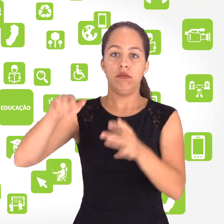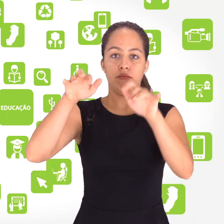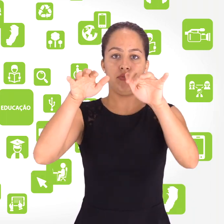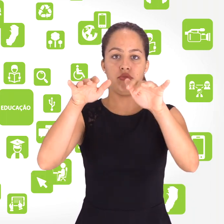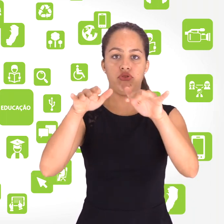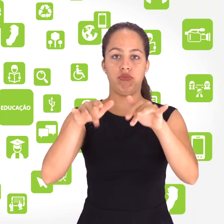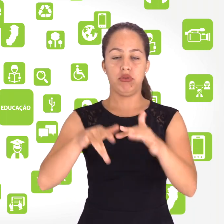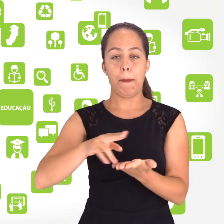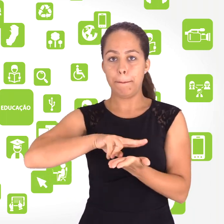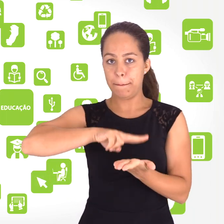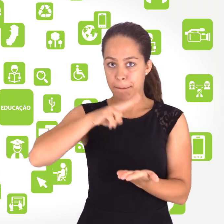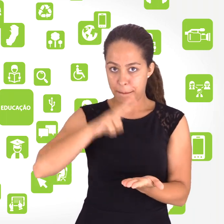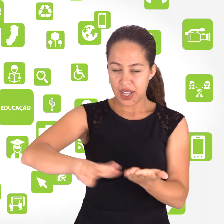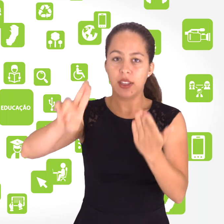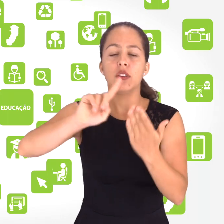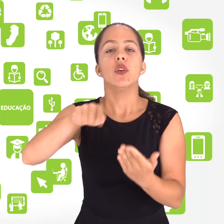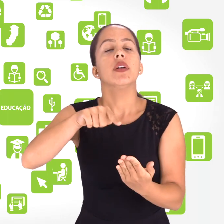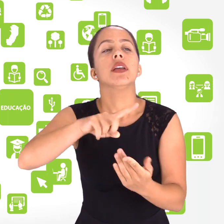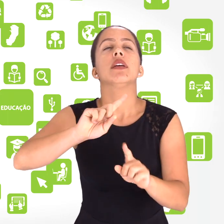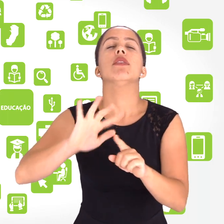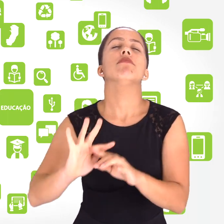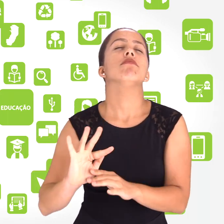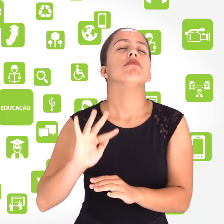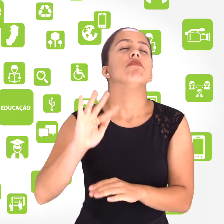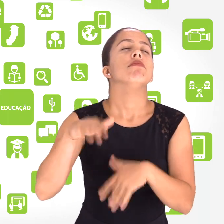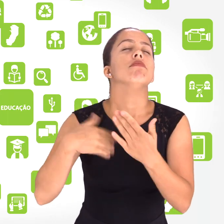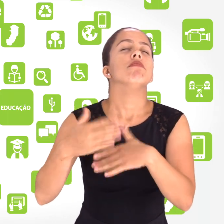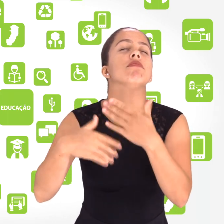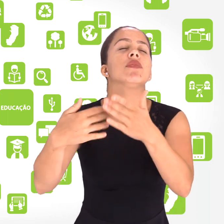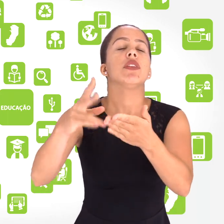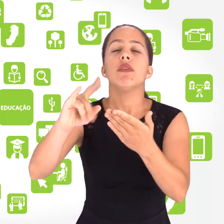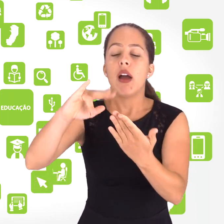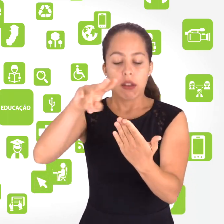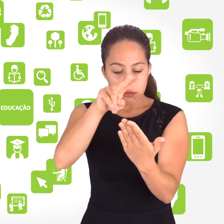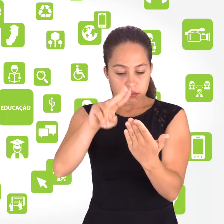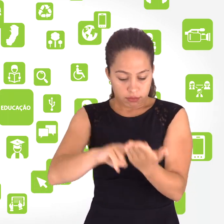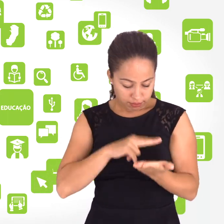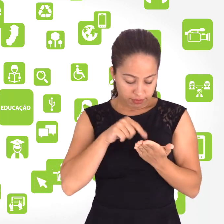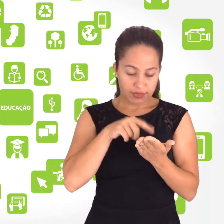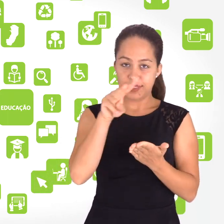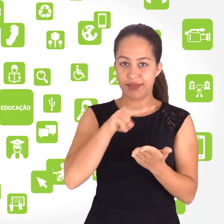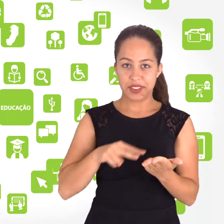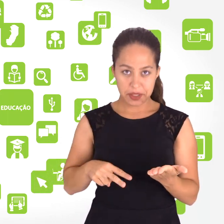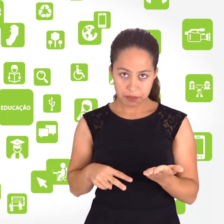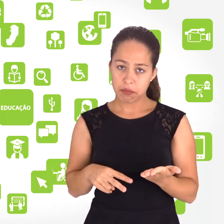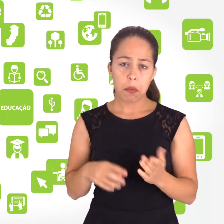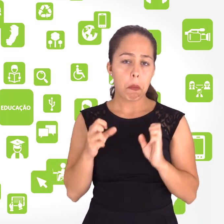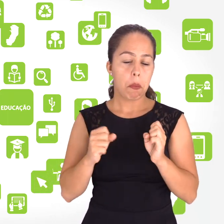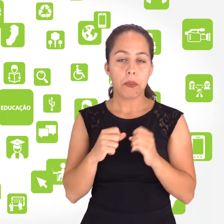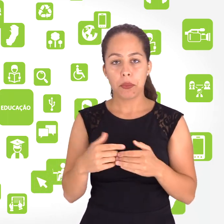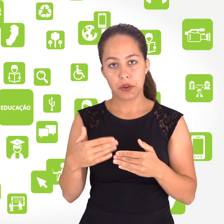em tempos diferentes, como por exemplo uma mensagem que eu escrevo neste instante, mas que você só irá ler mais tarde.